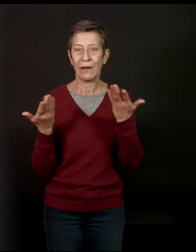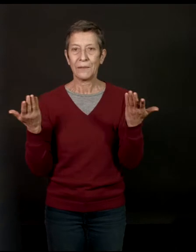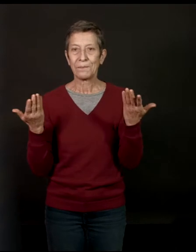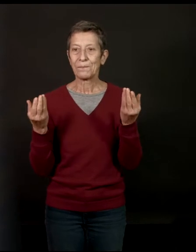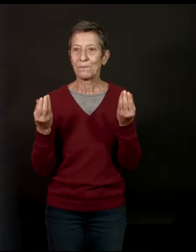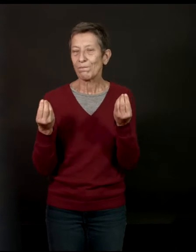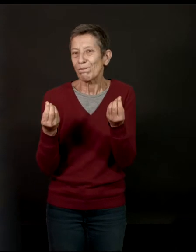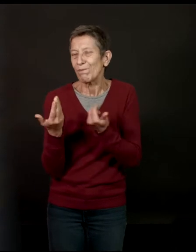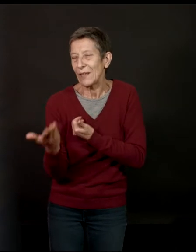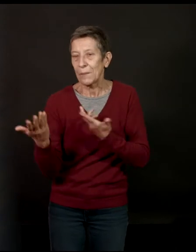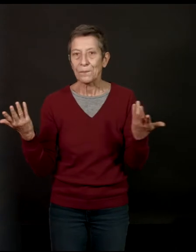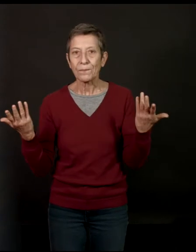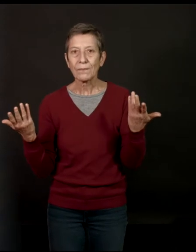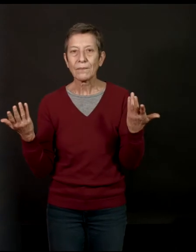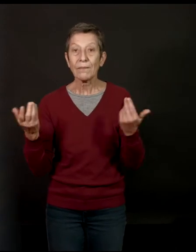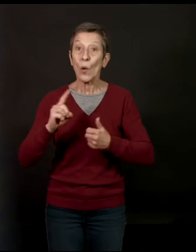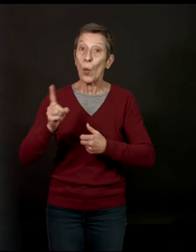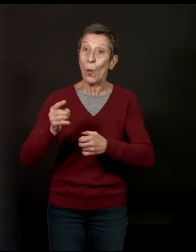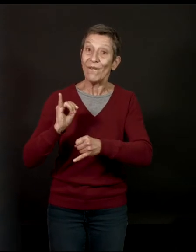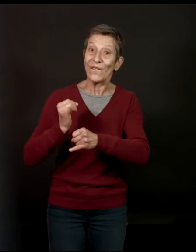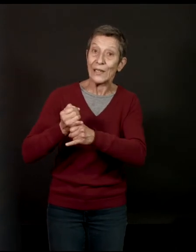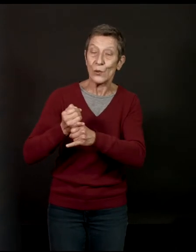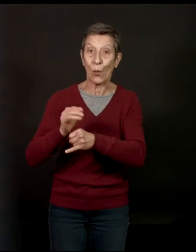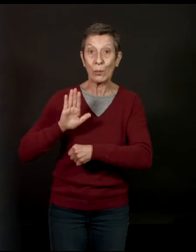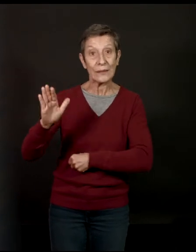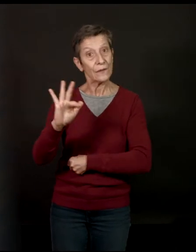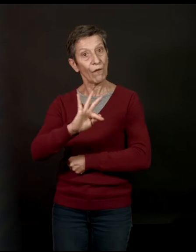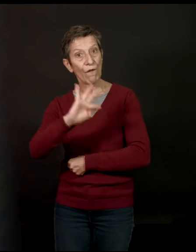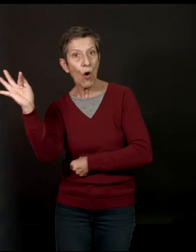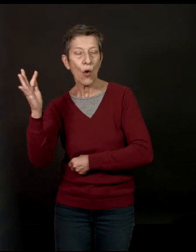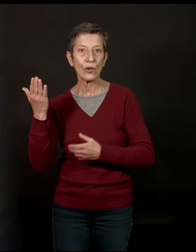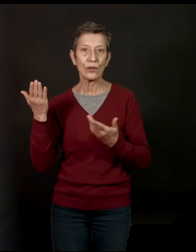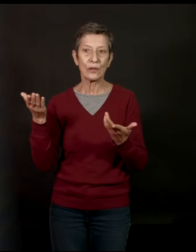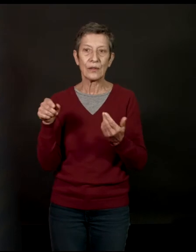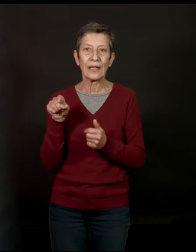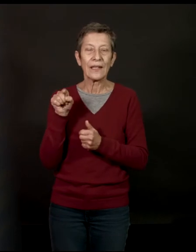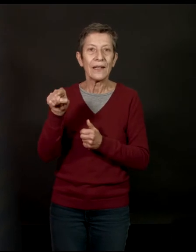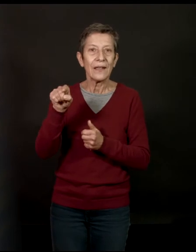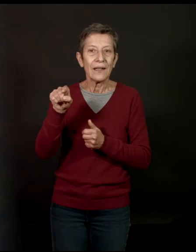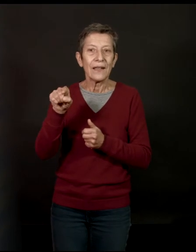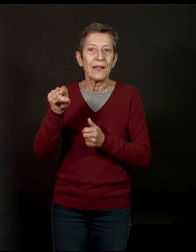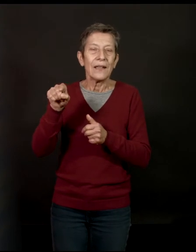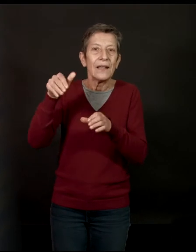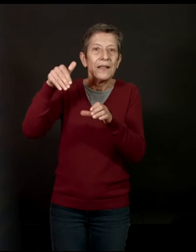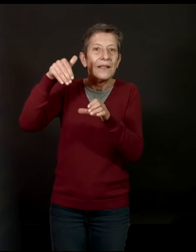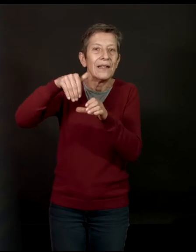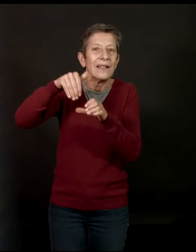manière... Voilà. Et la non-fiction française adore mettre, si j'ose dire,